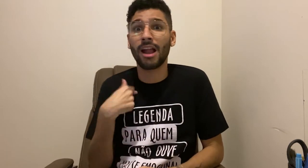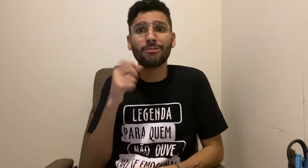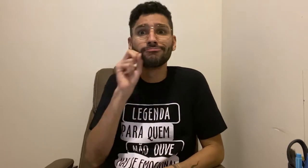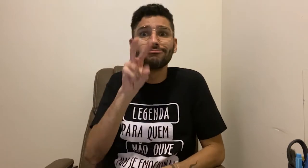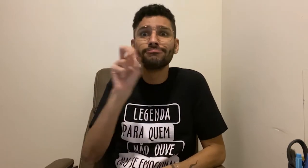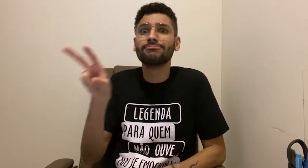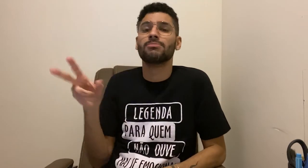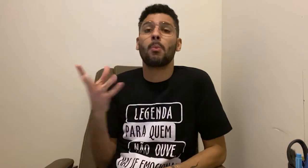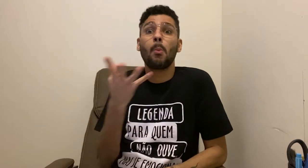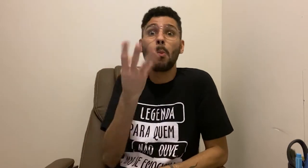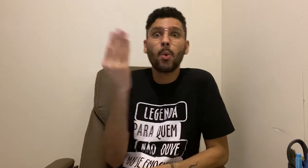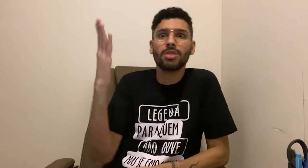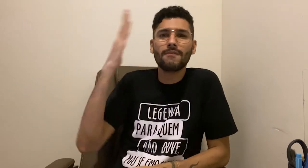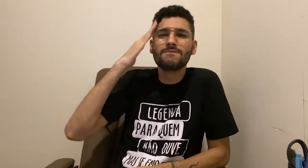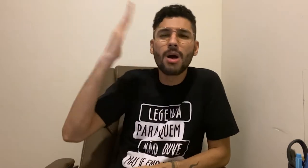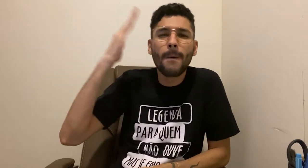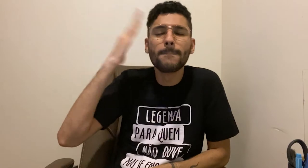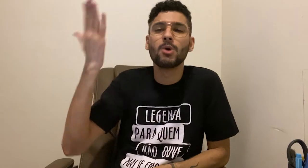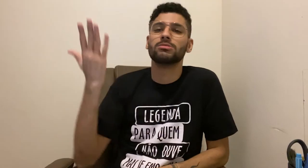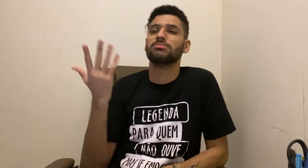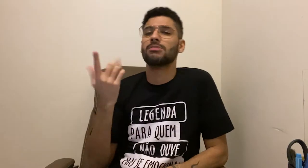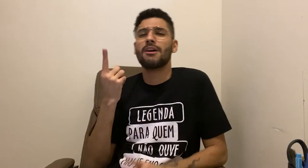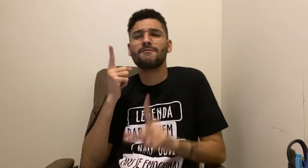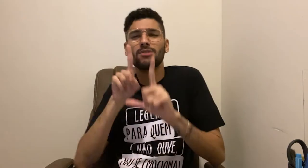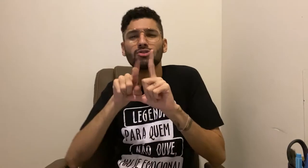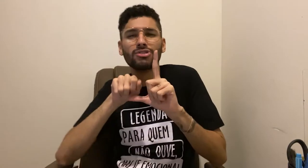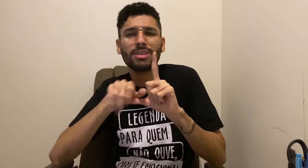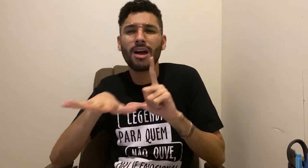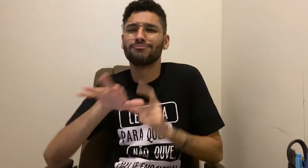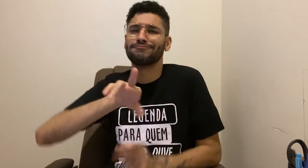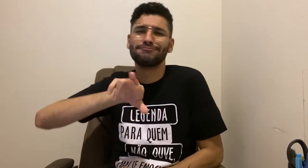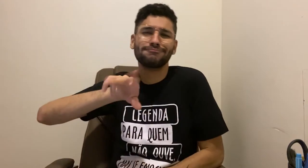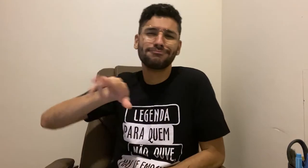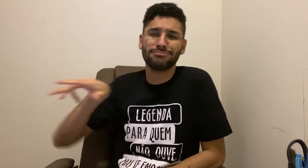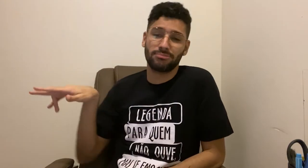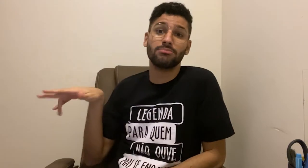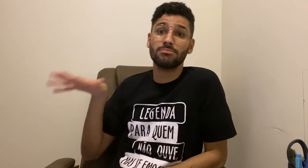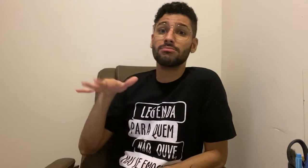influenciadores super conhecidos fazendo diversas lives.